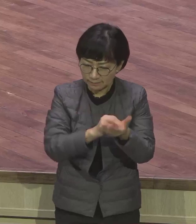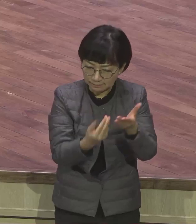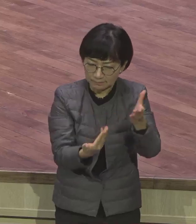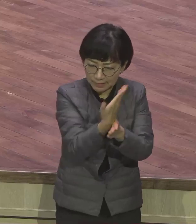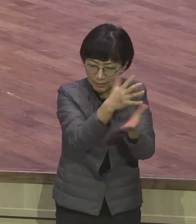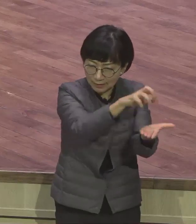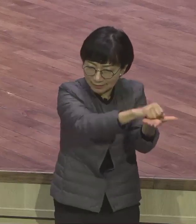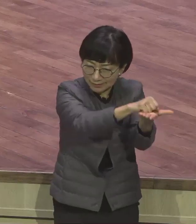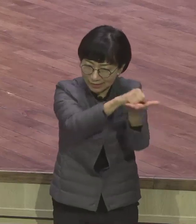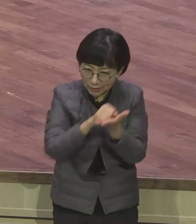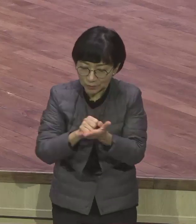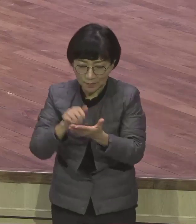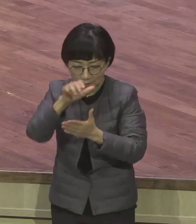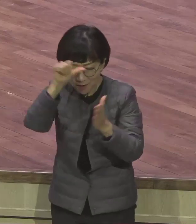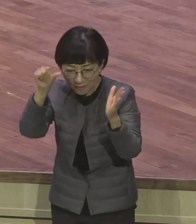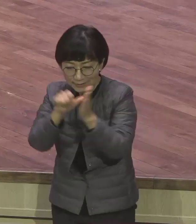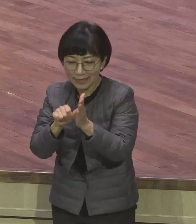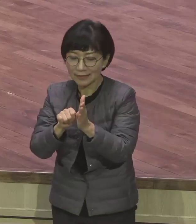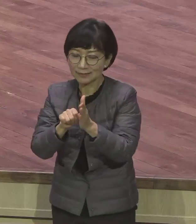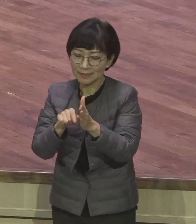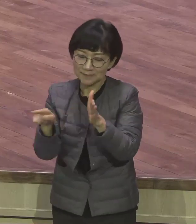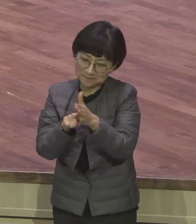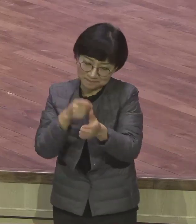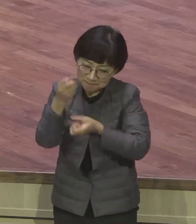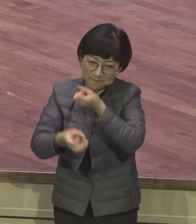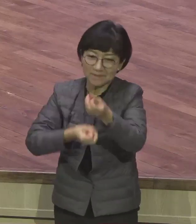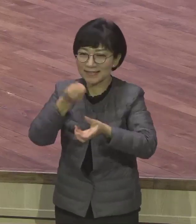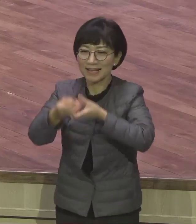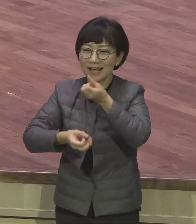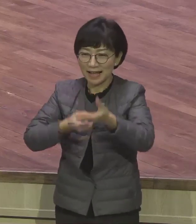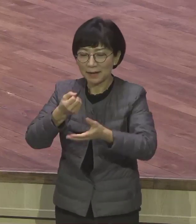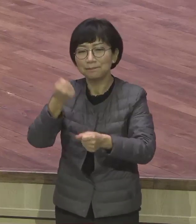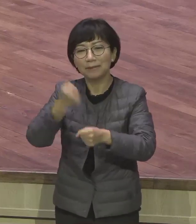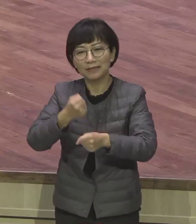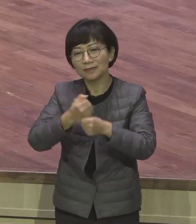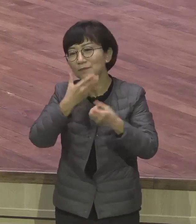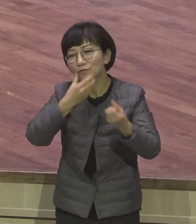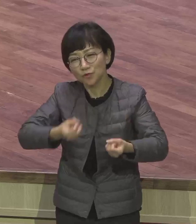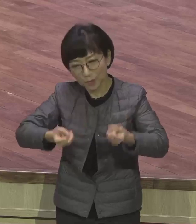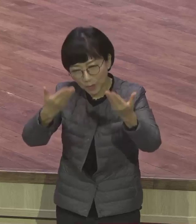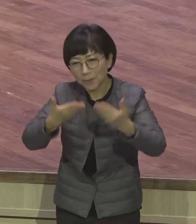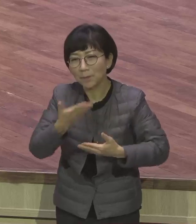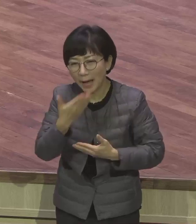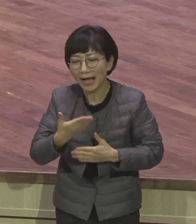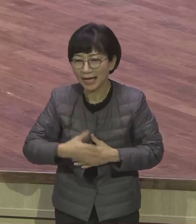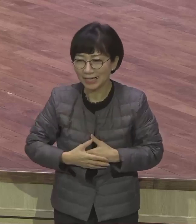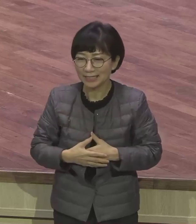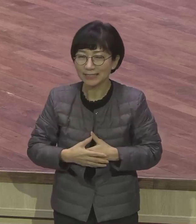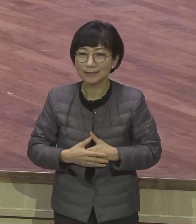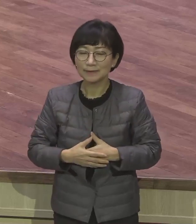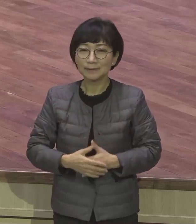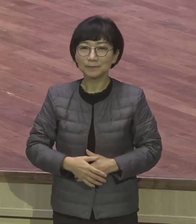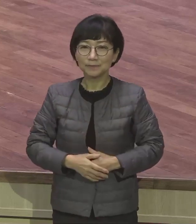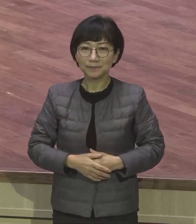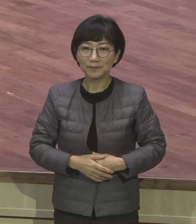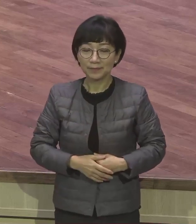그렇게 만드는 그러한 축복을 받게 된다. 이 비밀을 여러분이